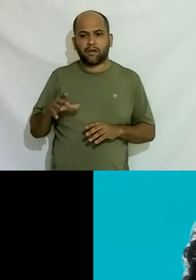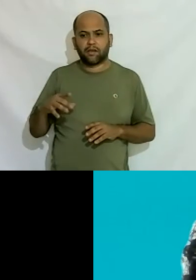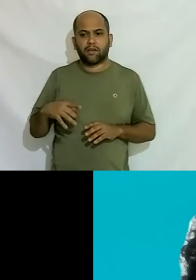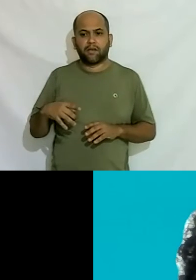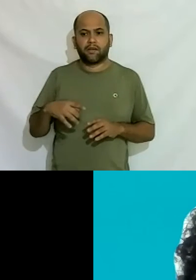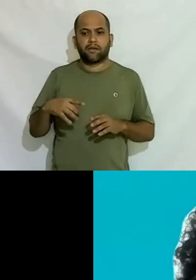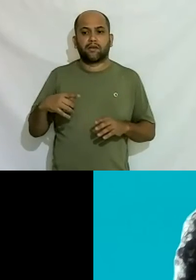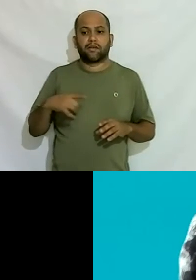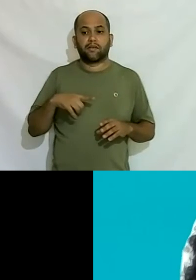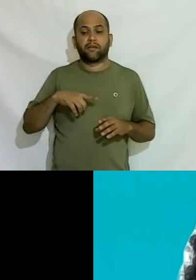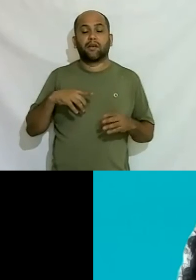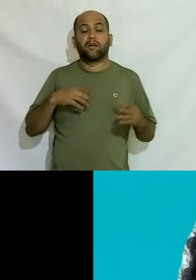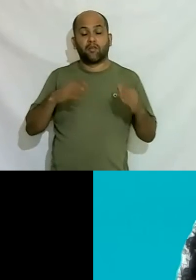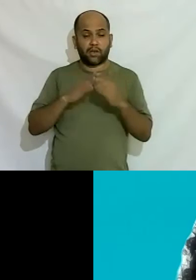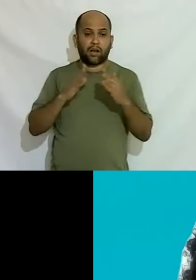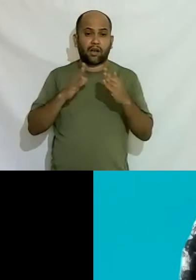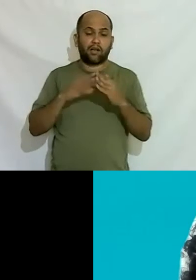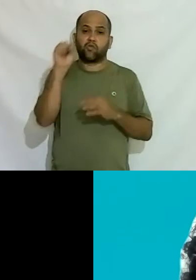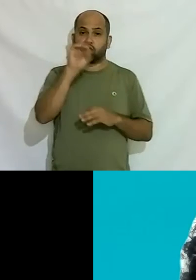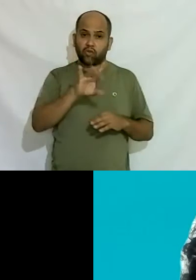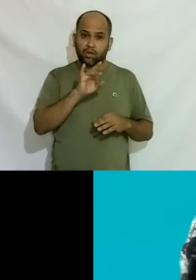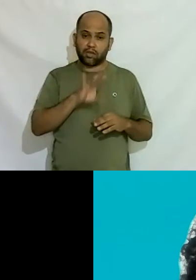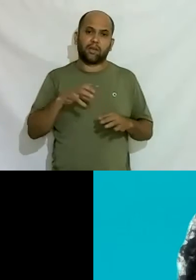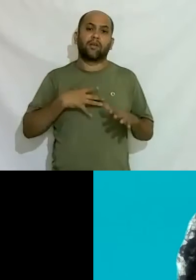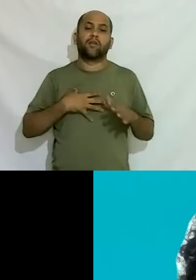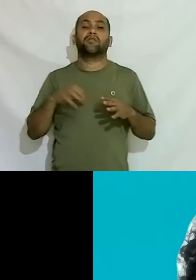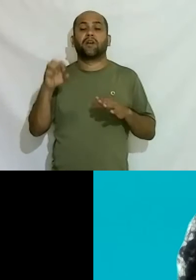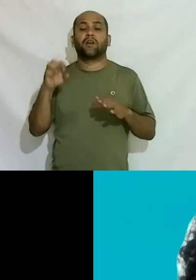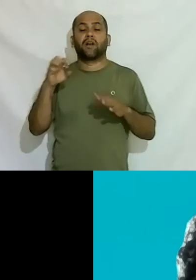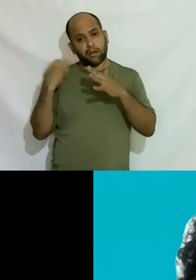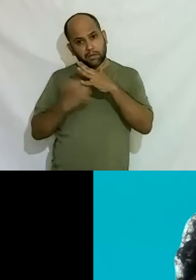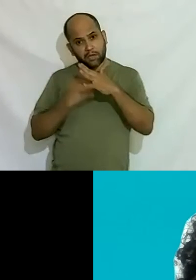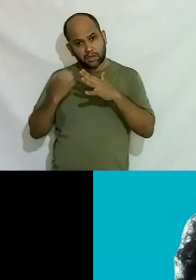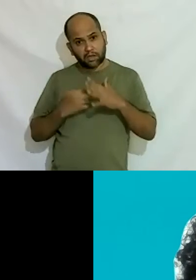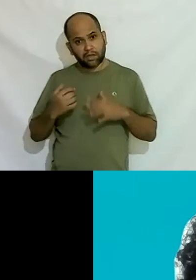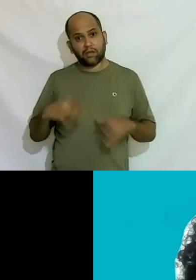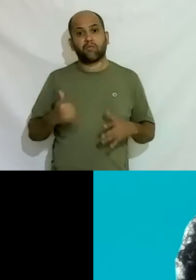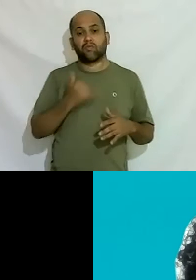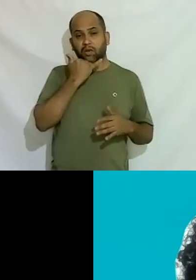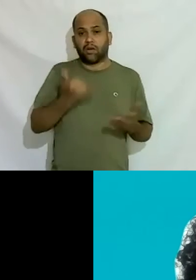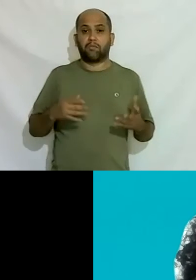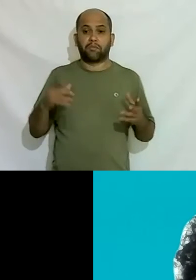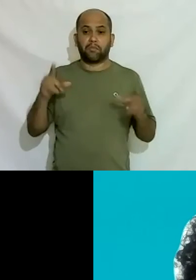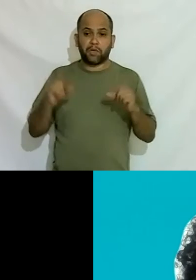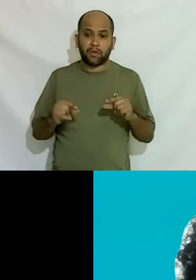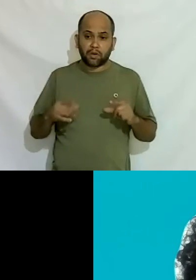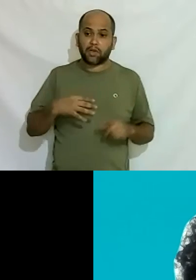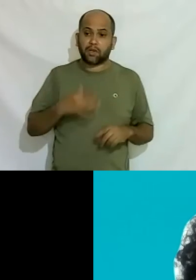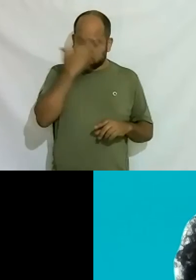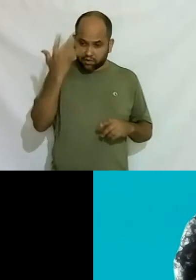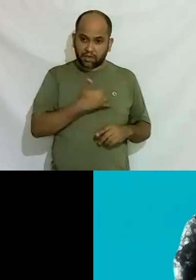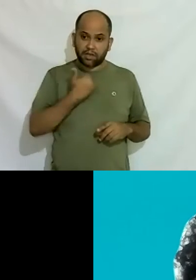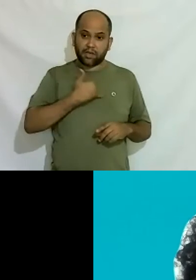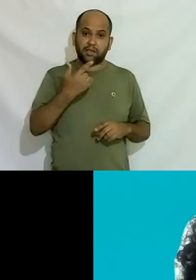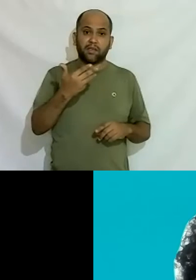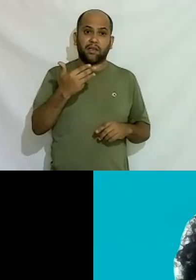já morava sozinha já era empresária então o choque é muito menor né do que uma pessoa de 13 anos que tá perdida que ainda nem